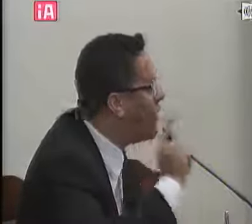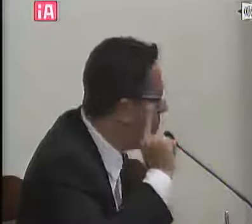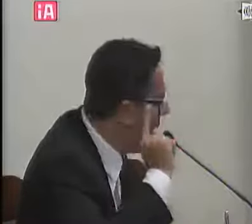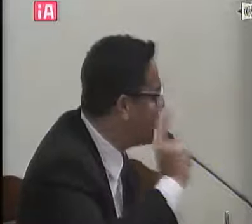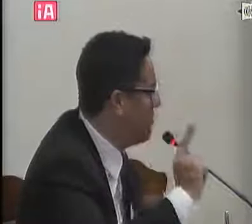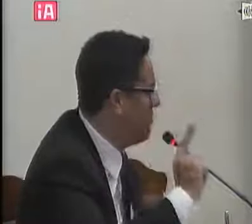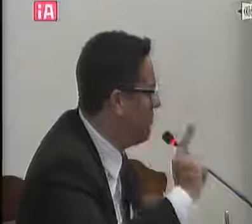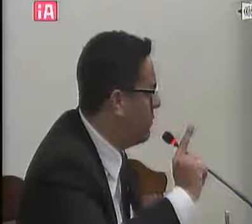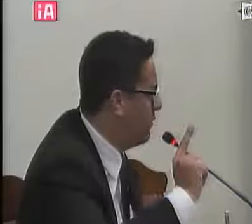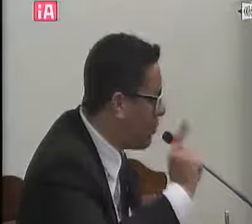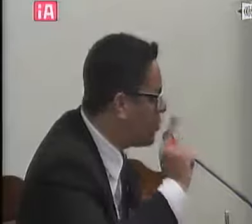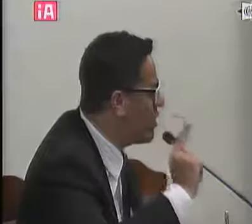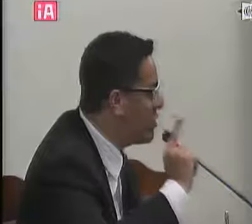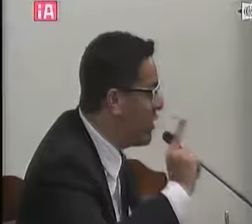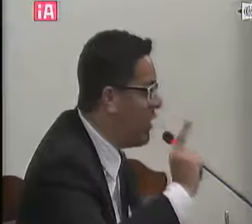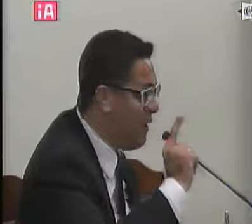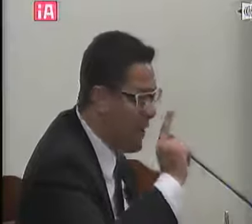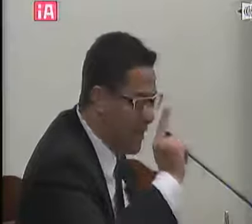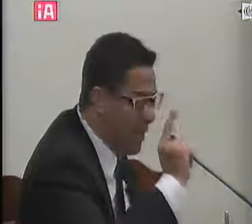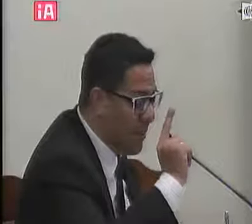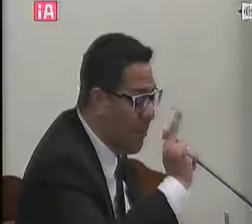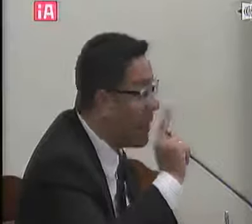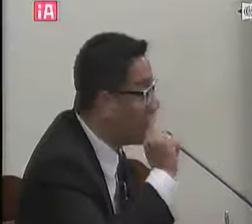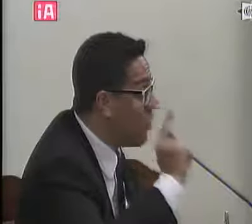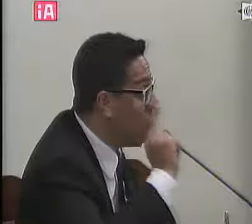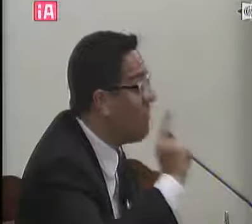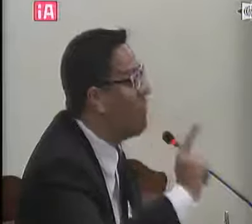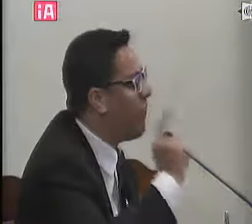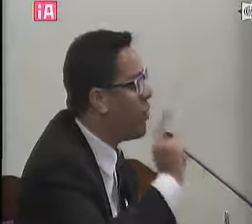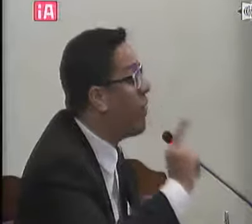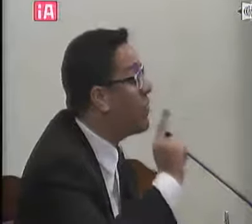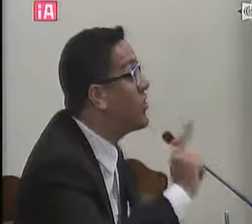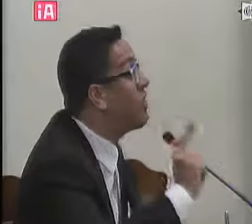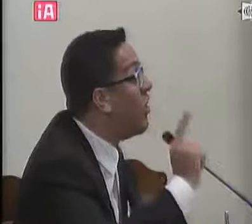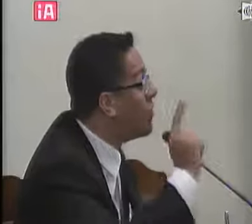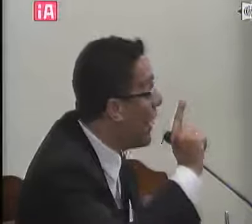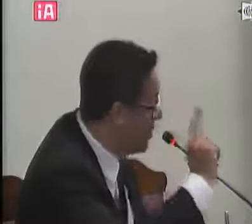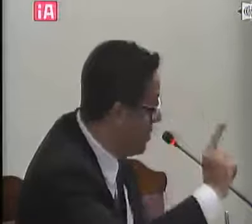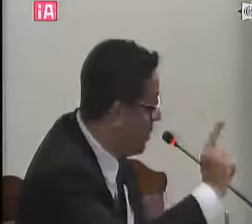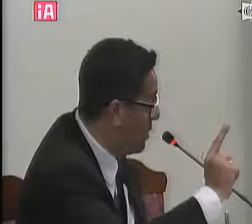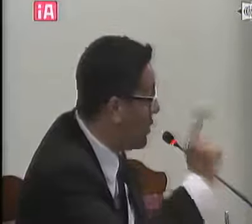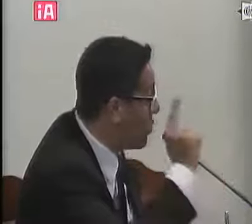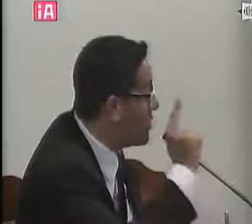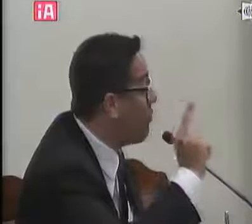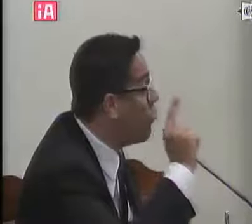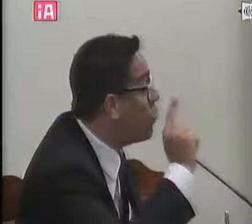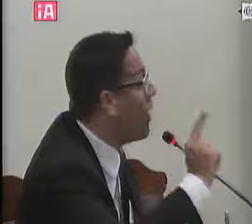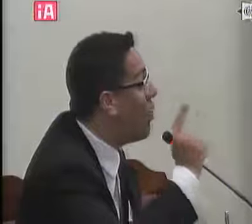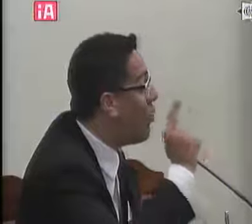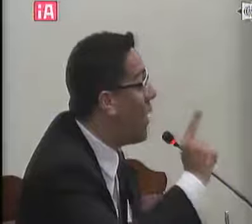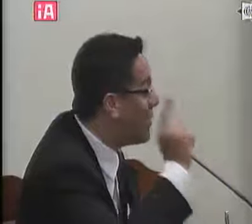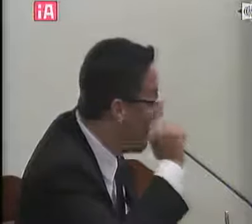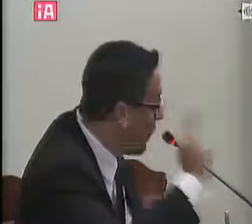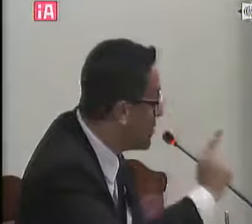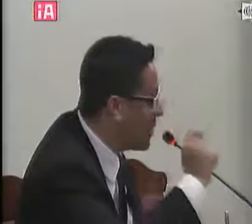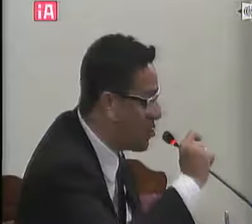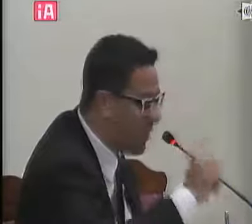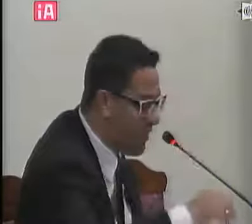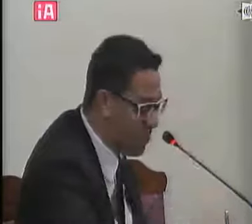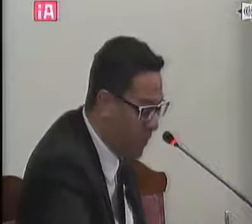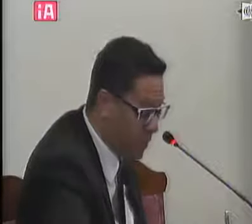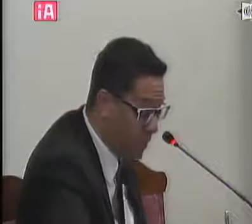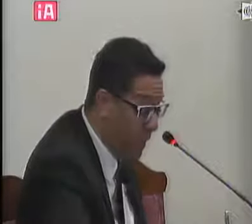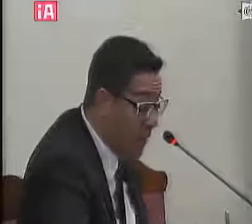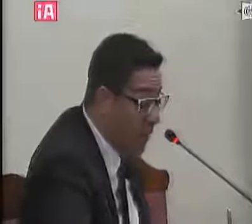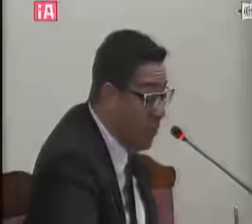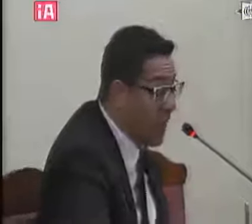covardemente volto isso a dizer que da minha parte a senhora nunca veio faltar uma coisa chamada lealdade e a senhora sempre foi muito leal e correta na parte que a senhora